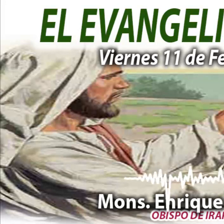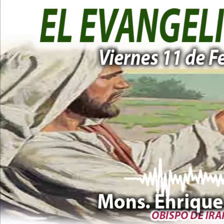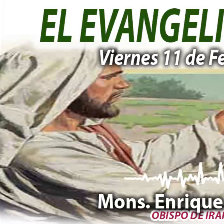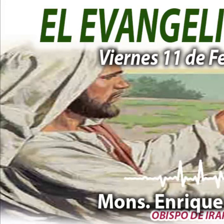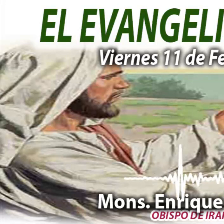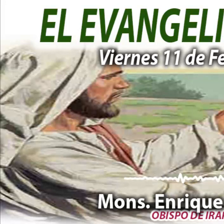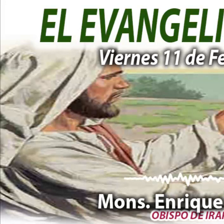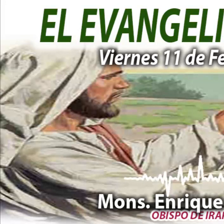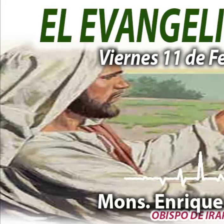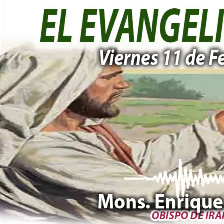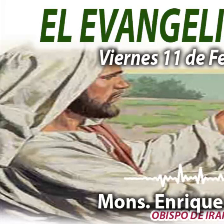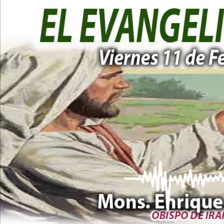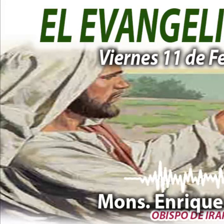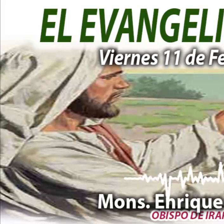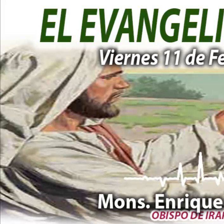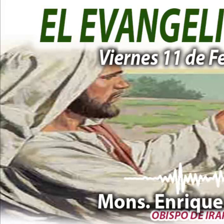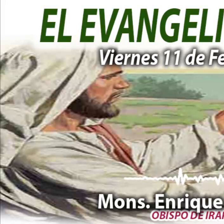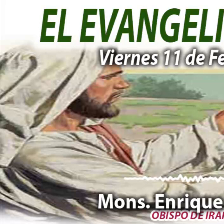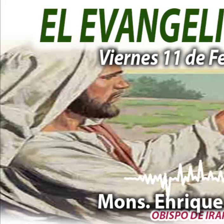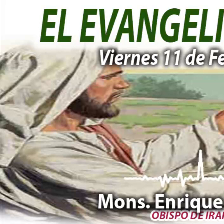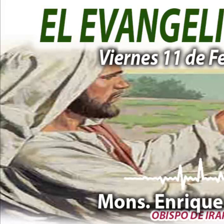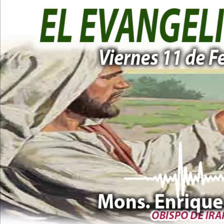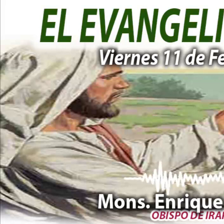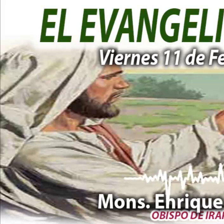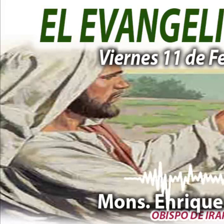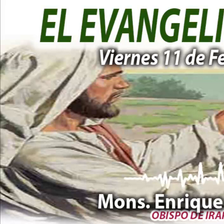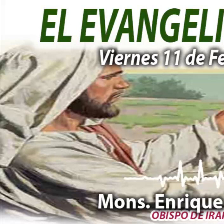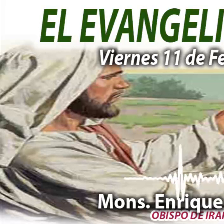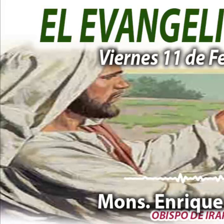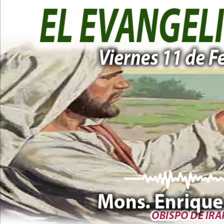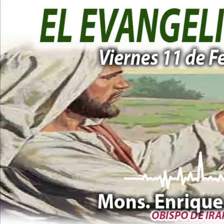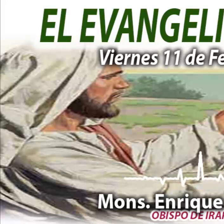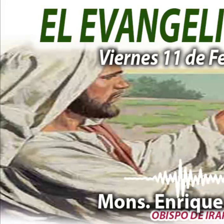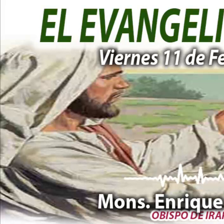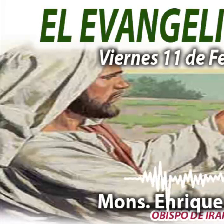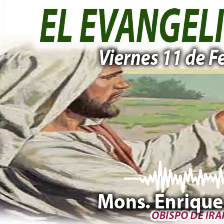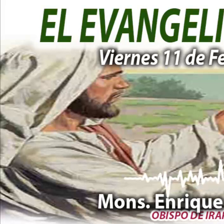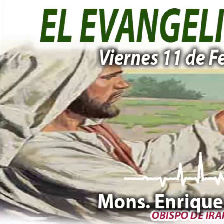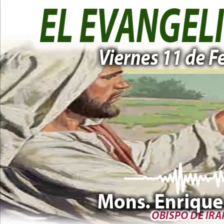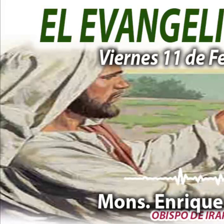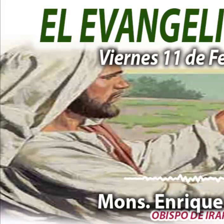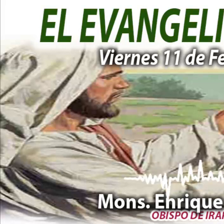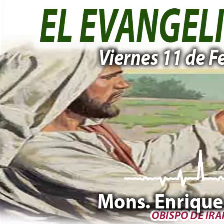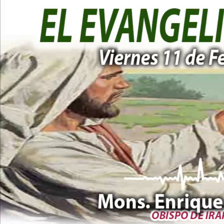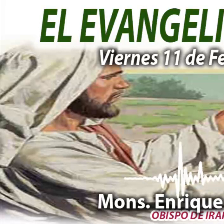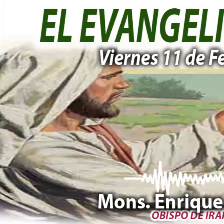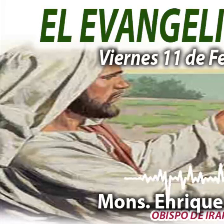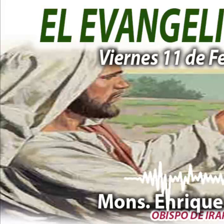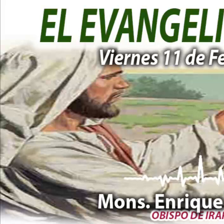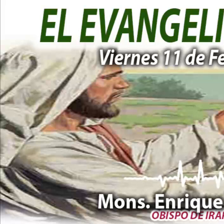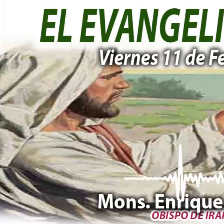Dispuso Dios en su sabiduría, revelarse a sí mismo y dar a conocer el misterio de su voluntad.